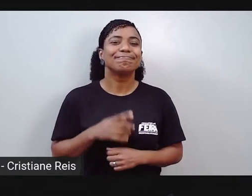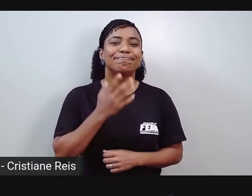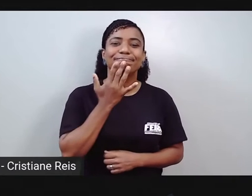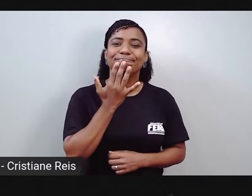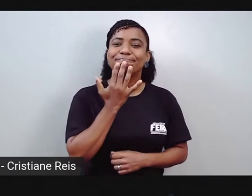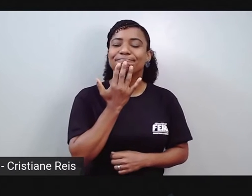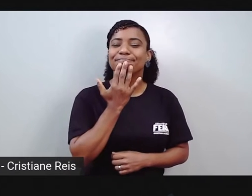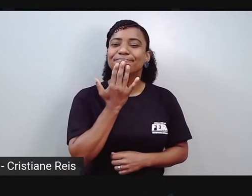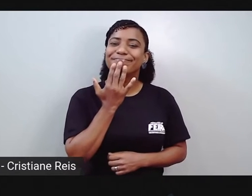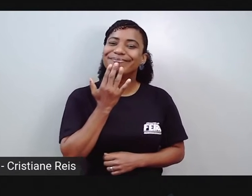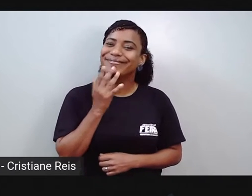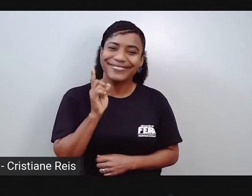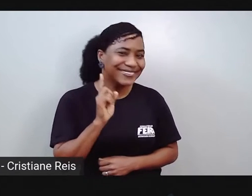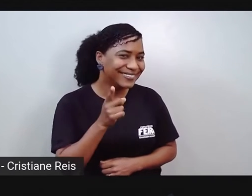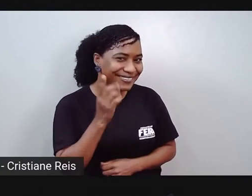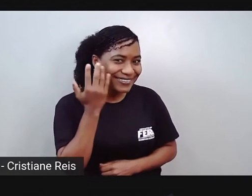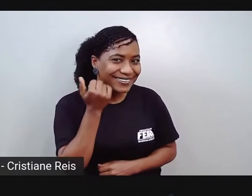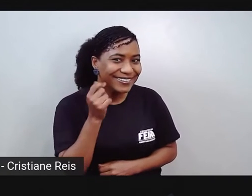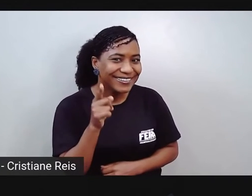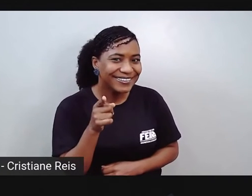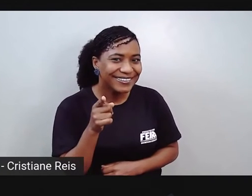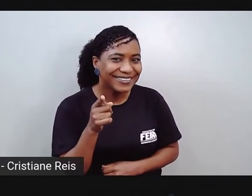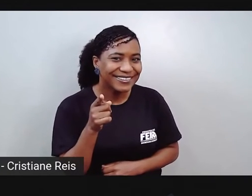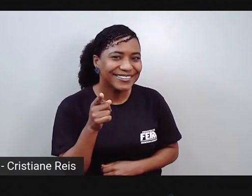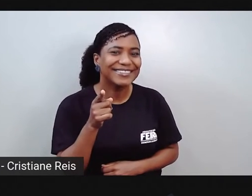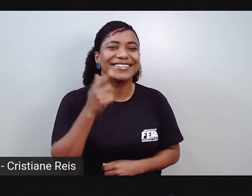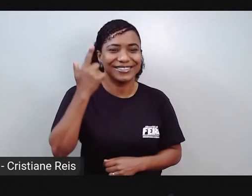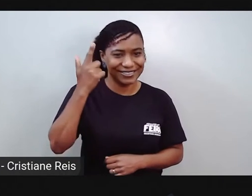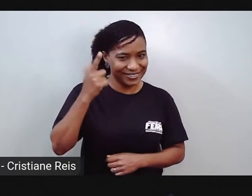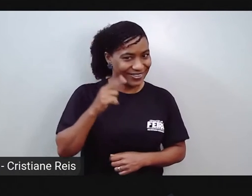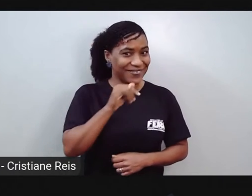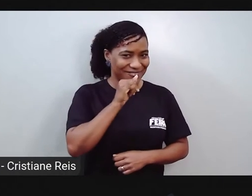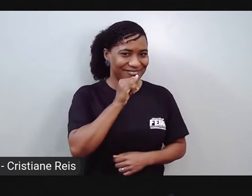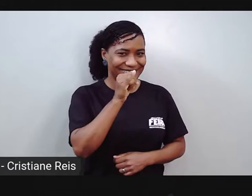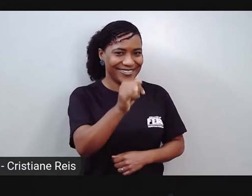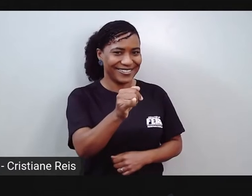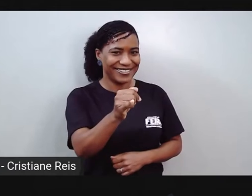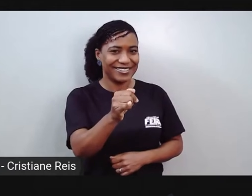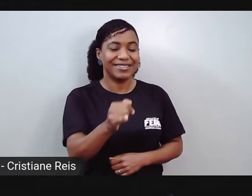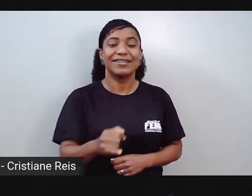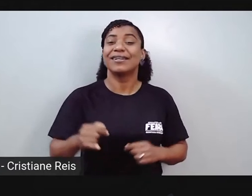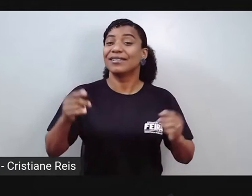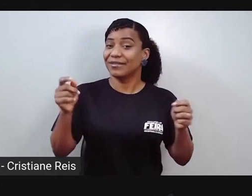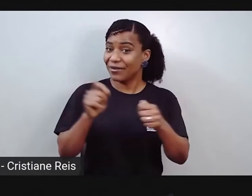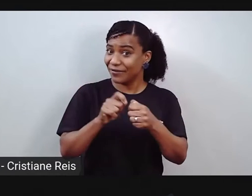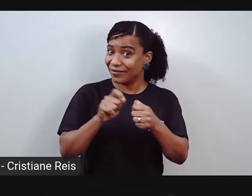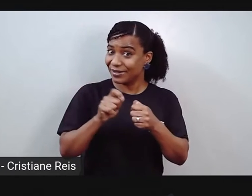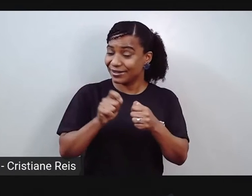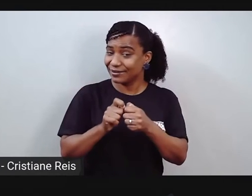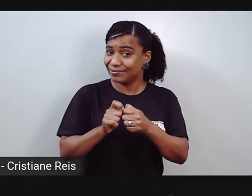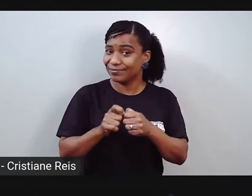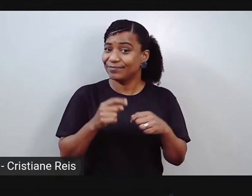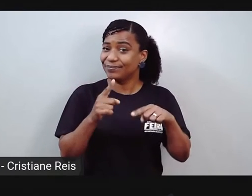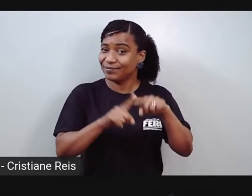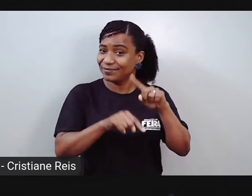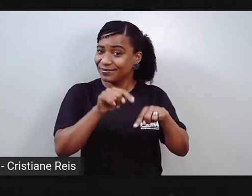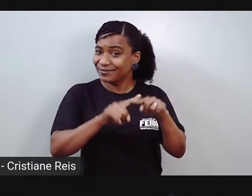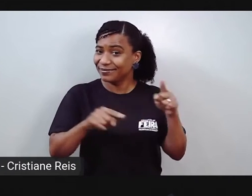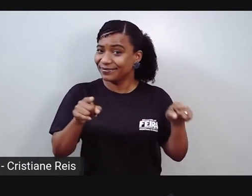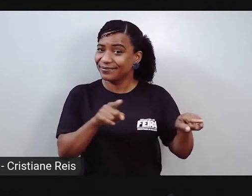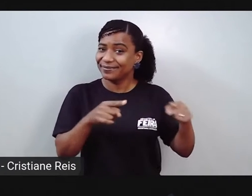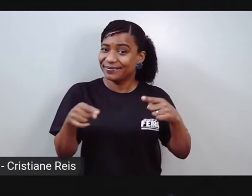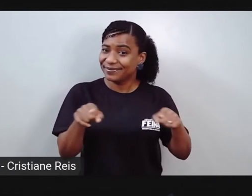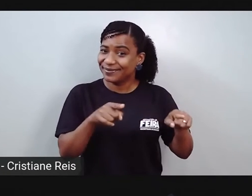Adivinhou qual é? Vou revelar. O instrumento musical que nós vamos fazer